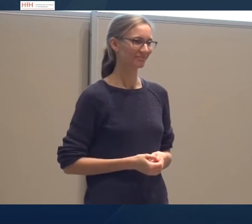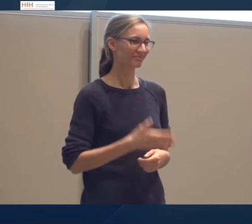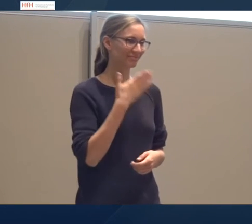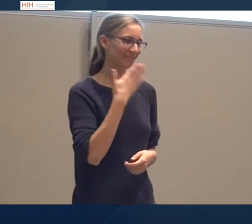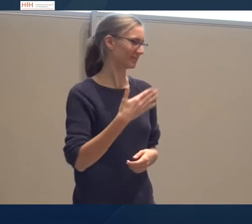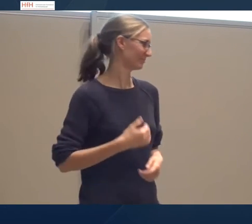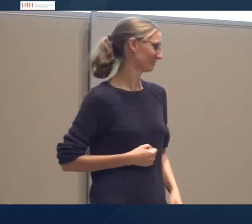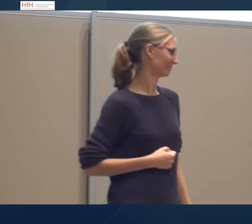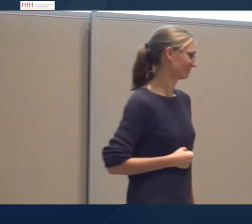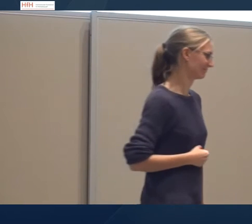Aufmerksamkeit.